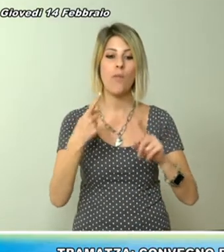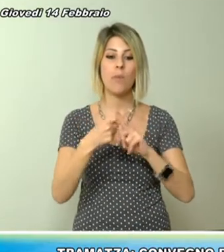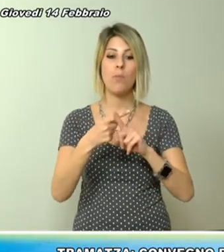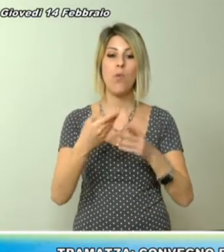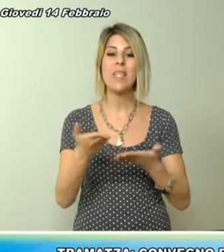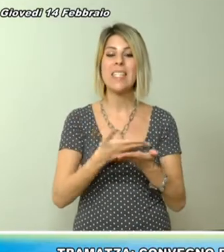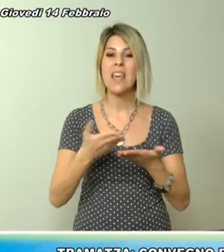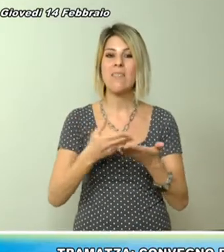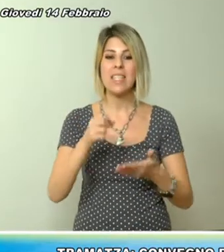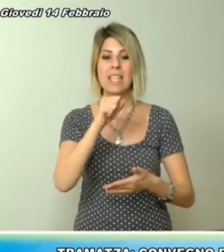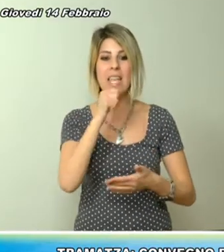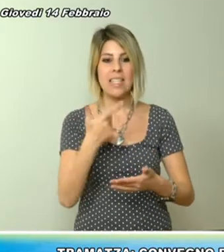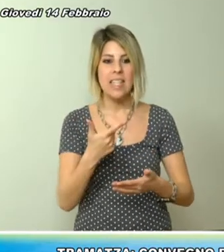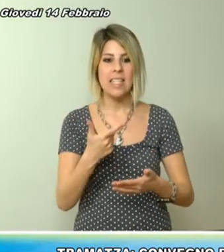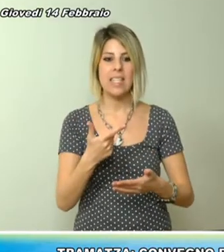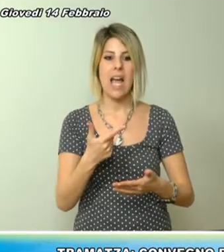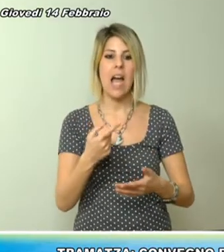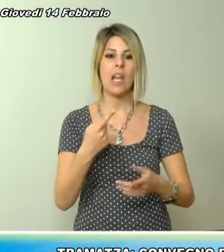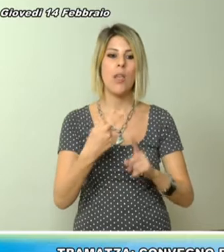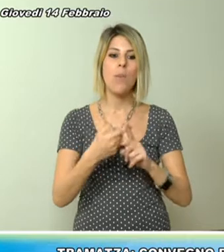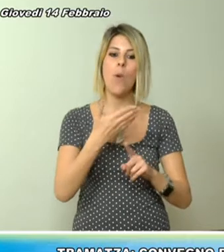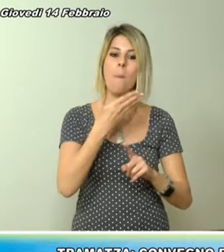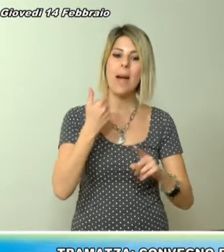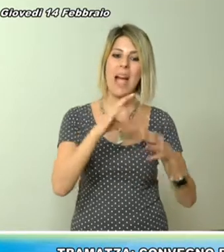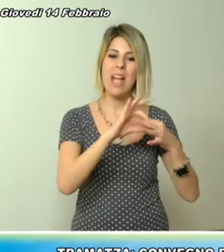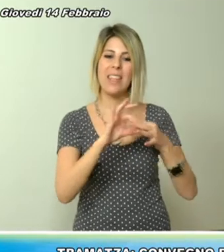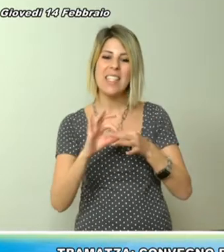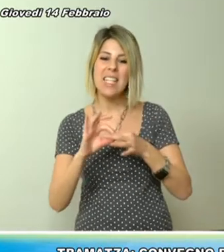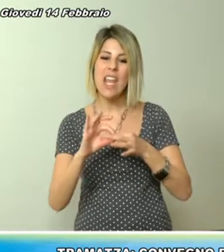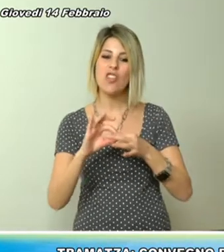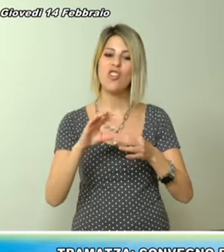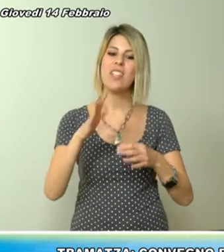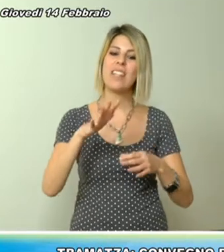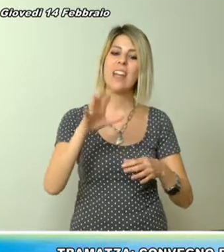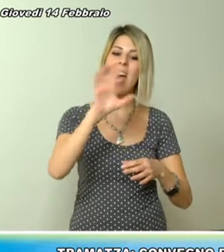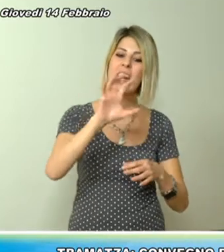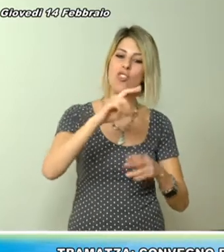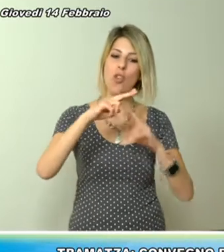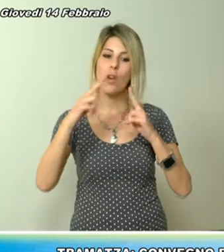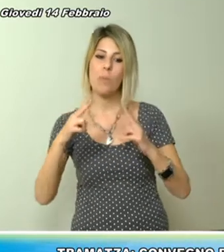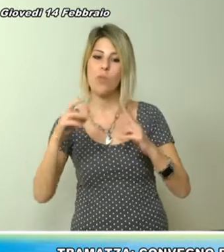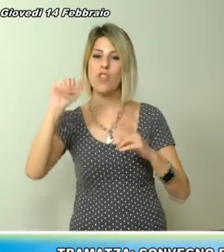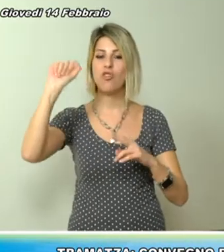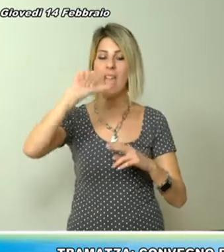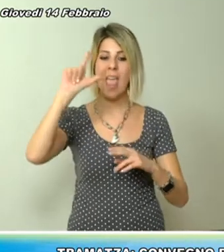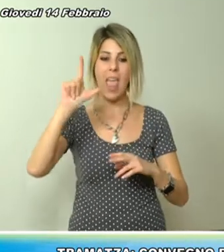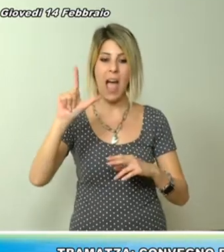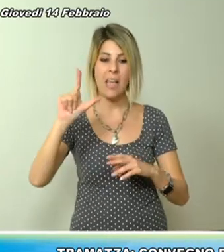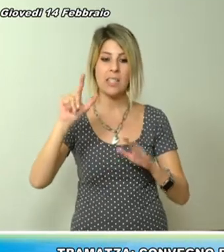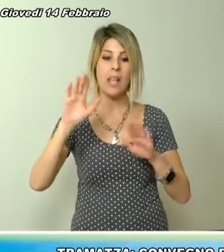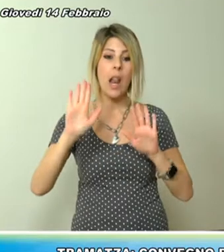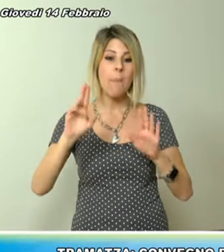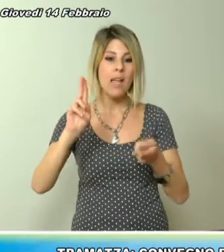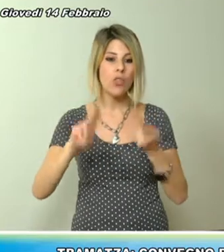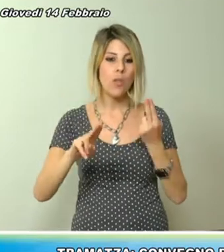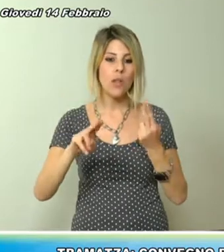di interventi innovativi e dei servizi essenziali la mancata sinergia tra regione province e ASL